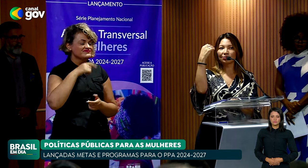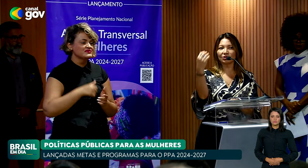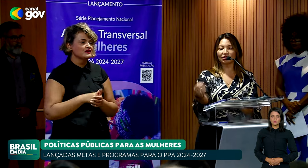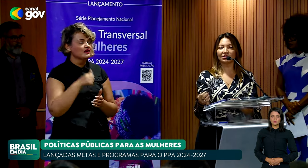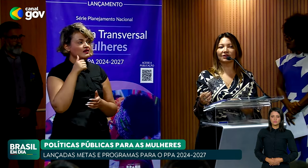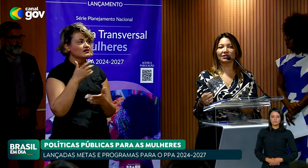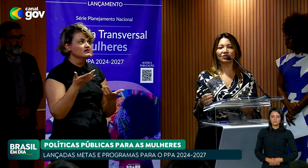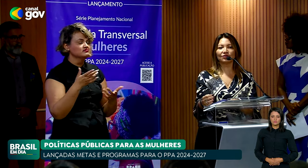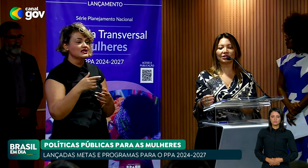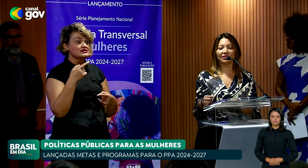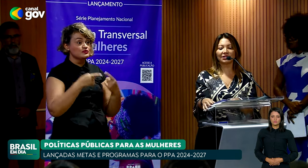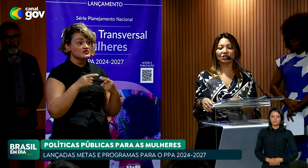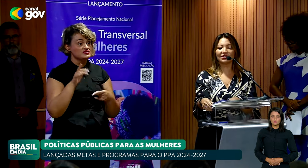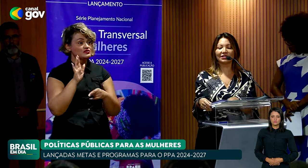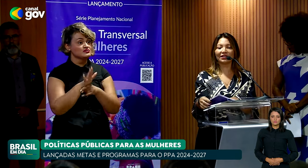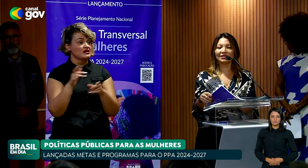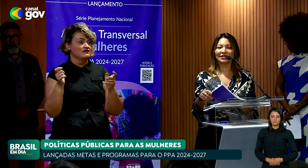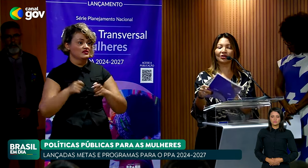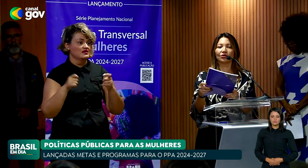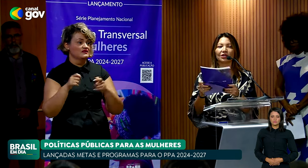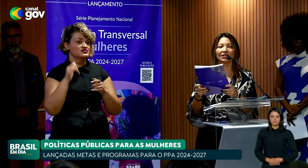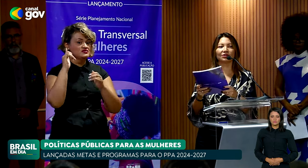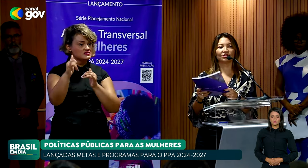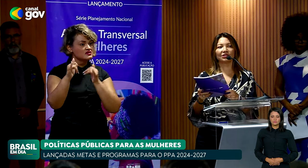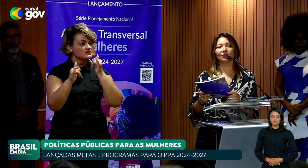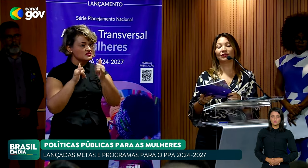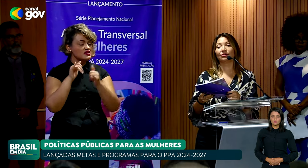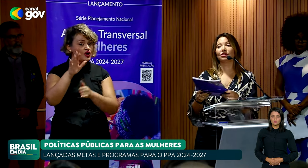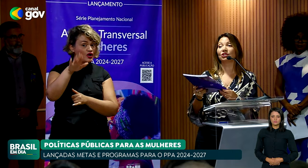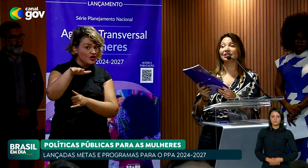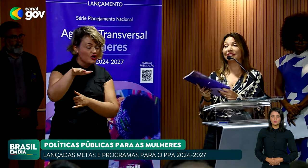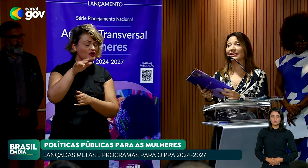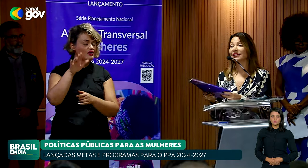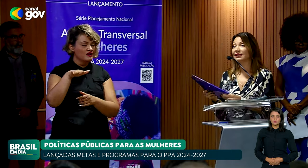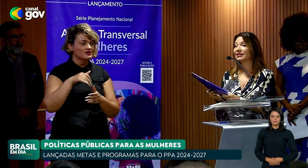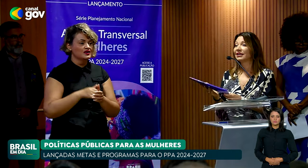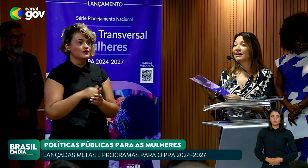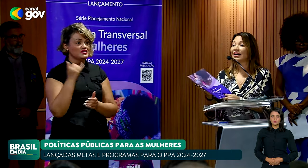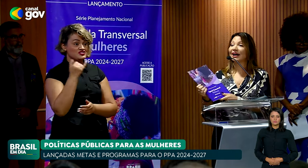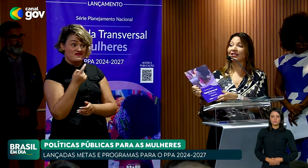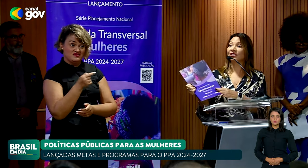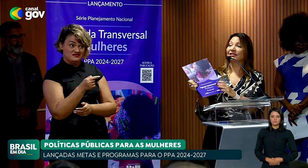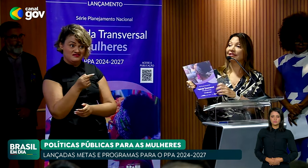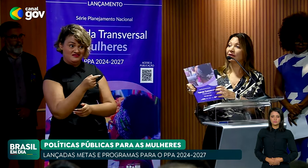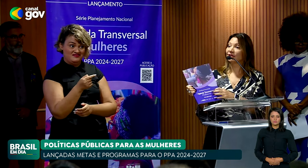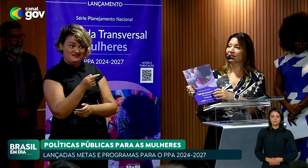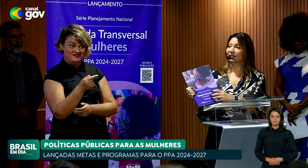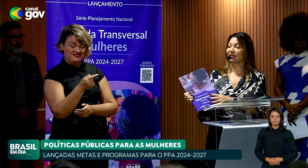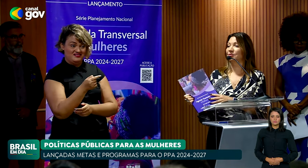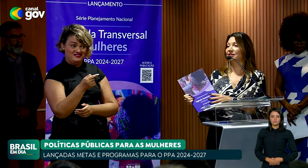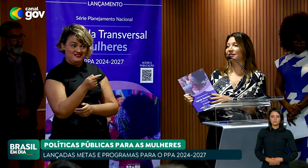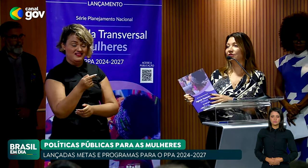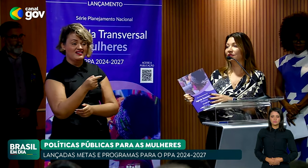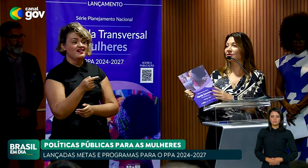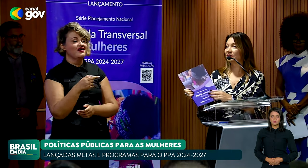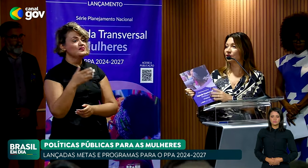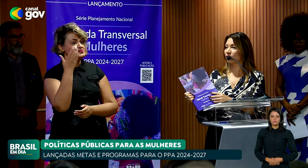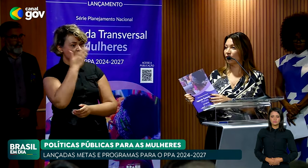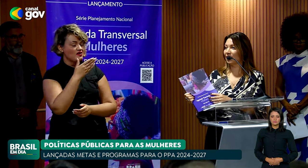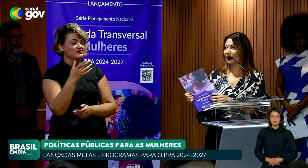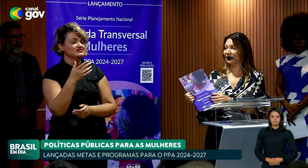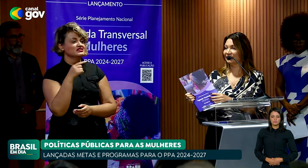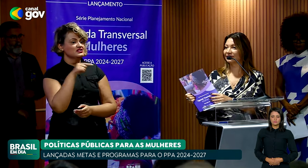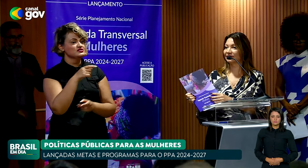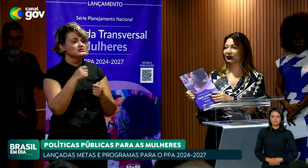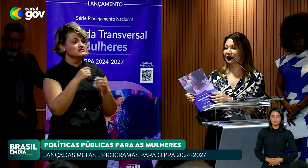essas políticas fazem diferença. A gente sinalizar, colocar aqui no orçamento. E quando a gente sinaliza, a gente sabe que a gente está precisando, talvez,